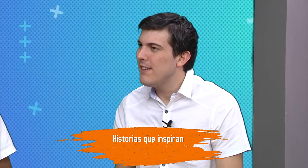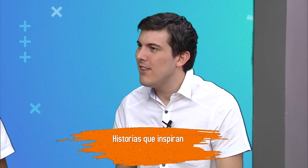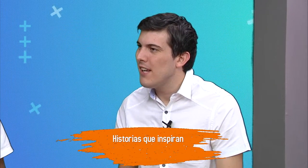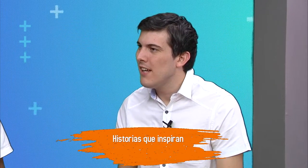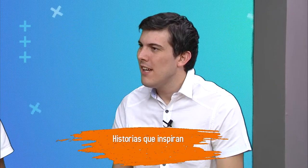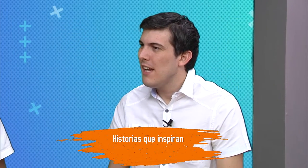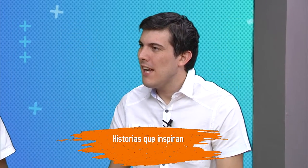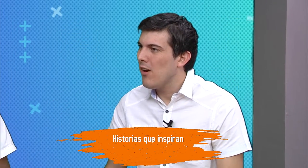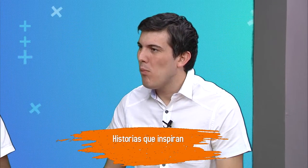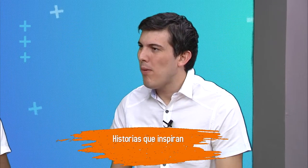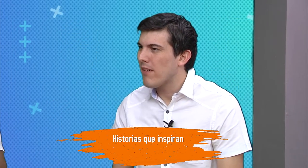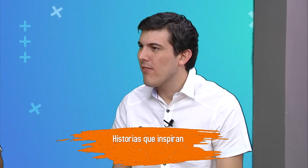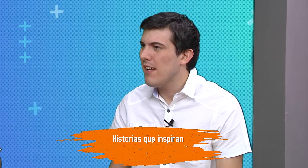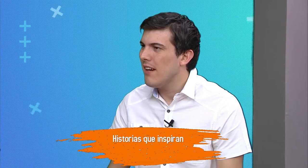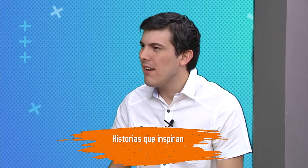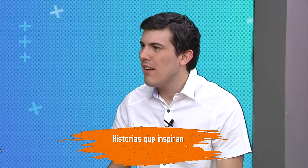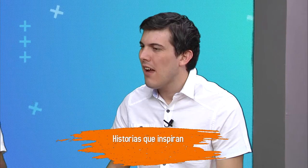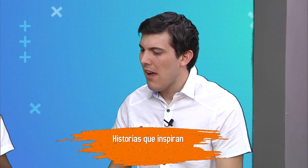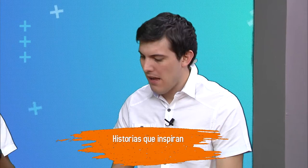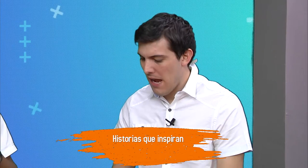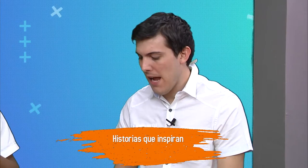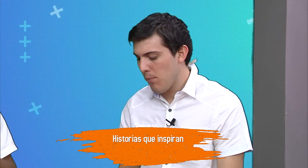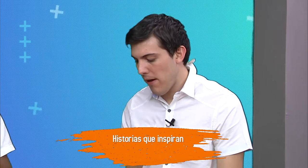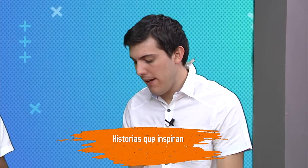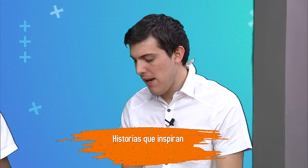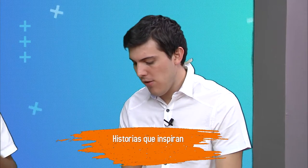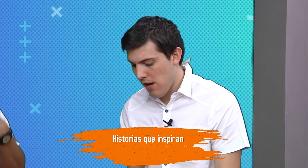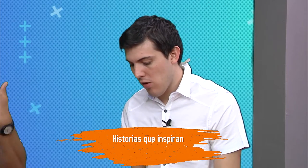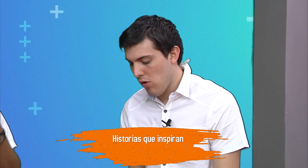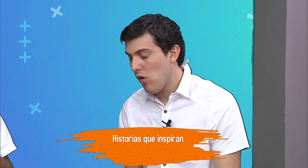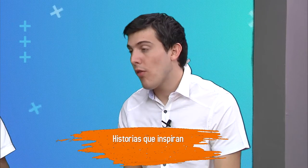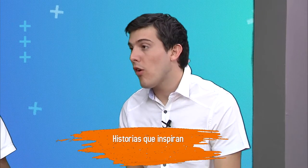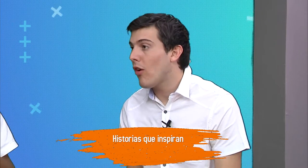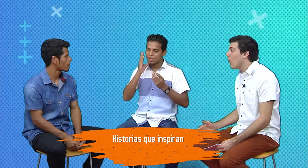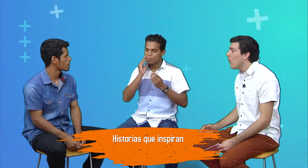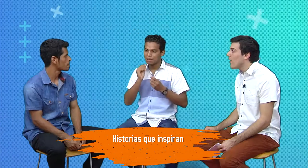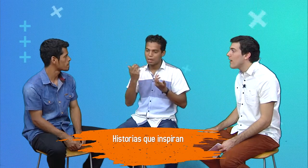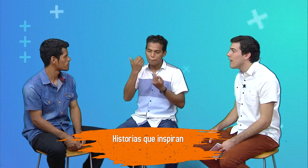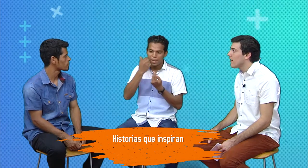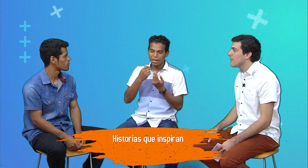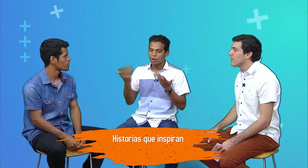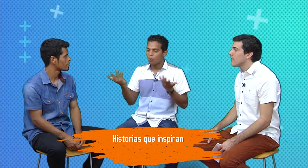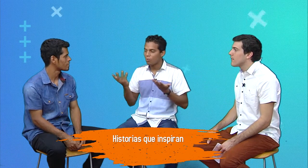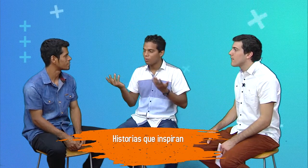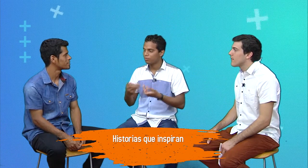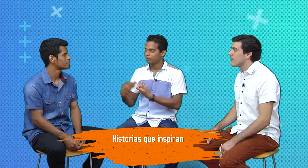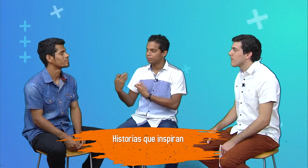países y compartir experiencias con otros jóvenes?